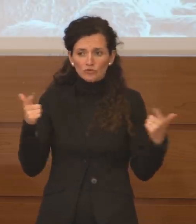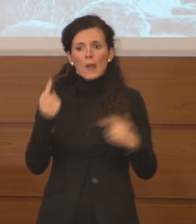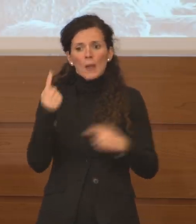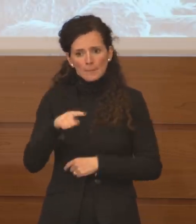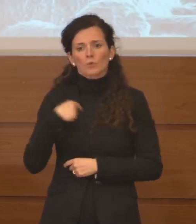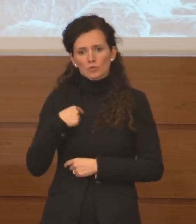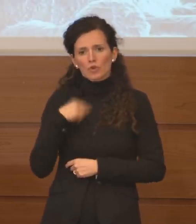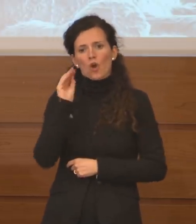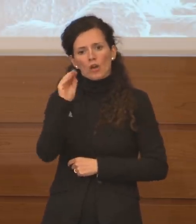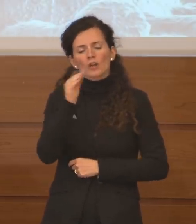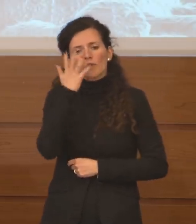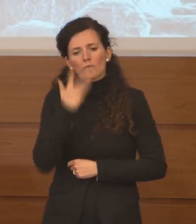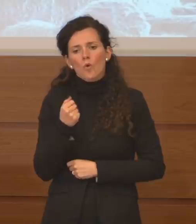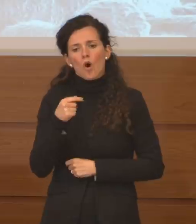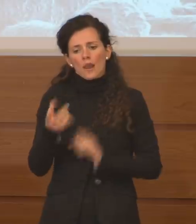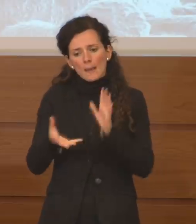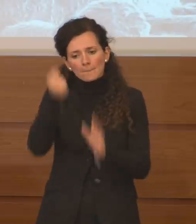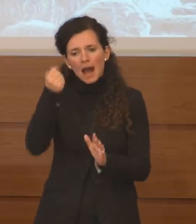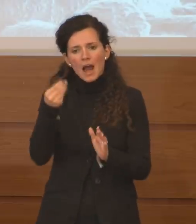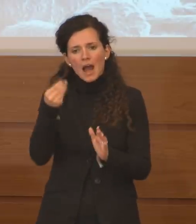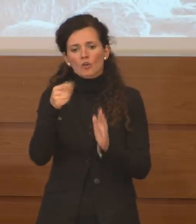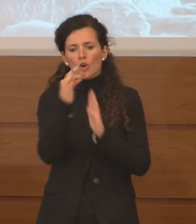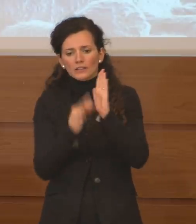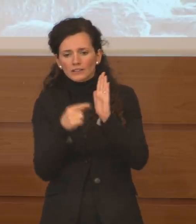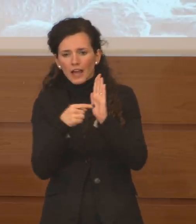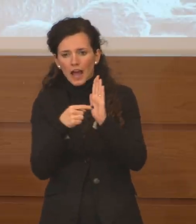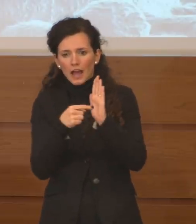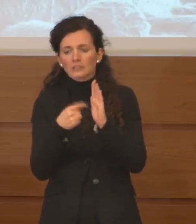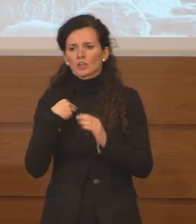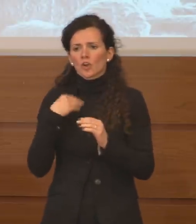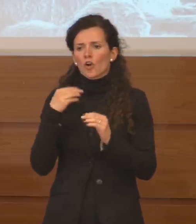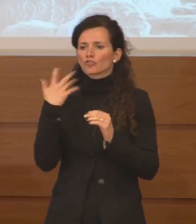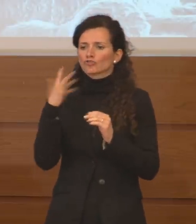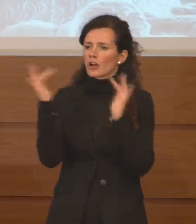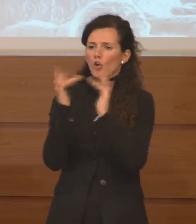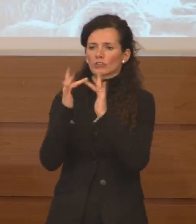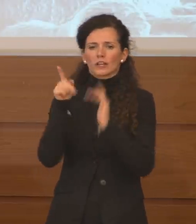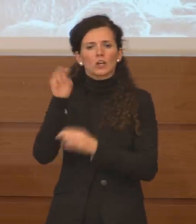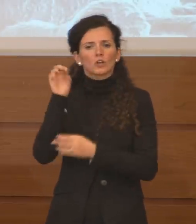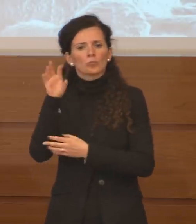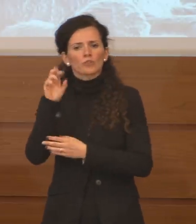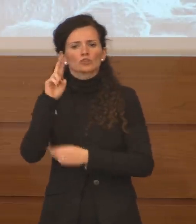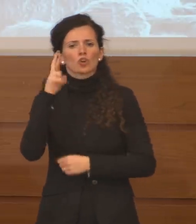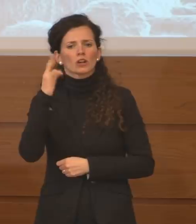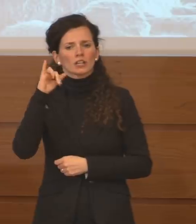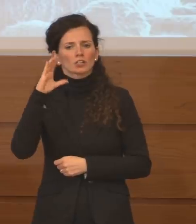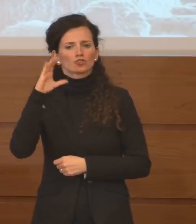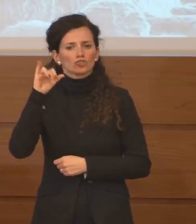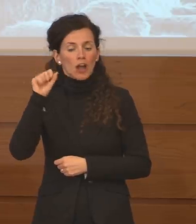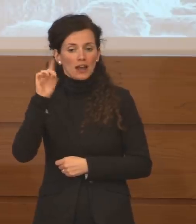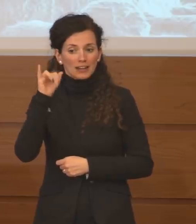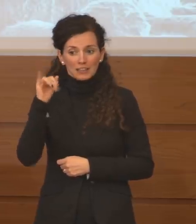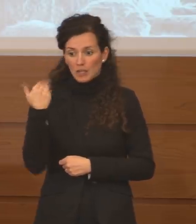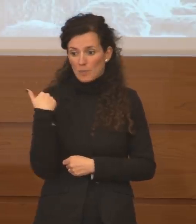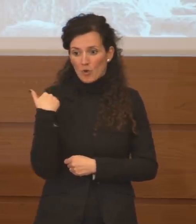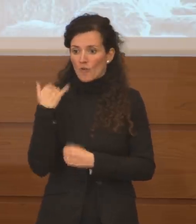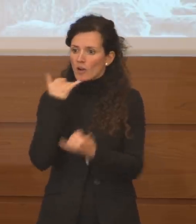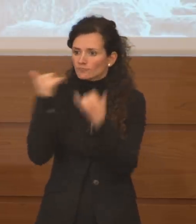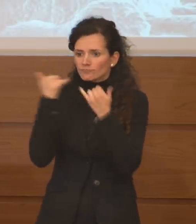averlo anche io come dato. Ho sentito il professor Ricciardi poco fa e lui non aveva il dato